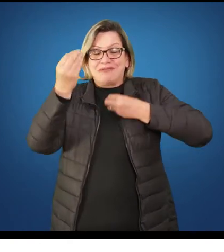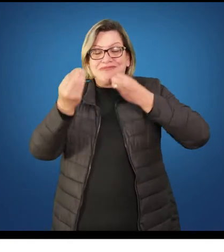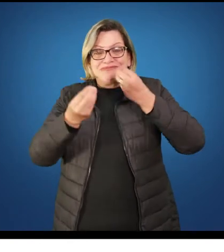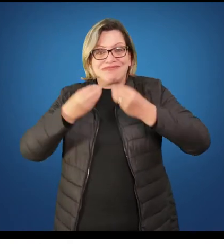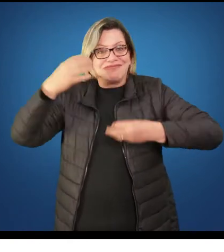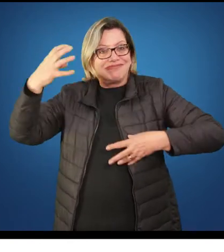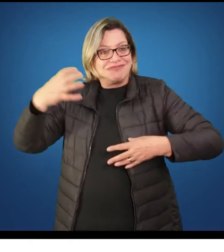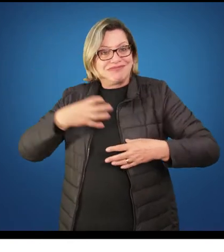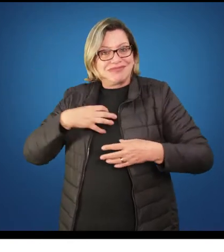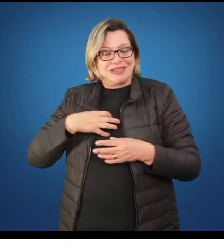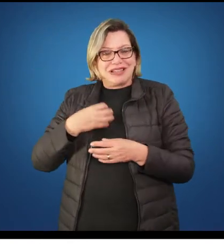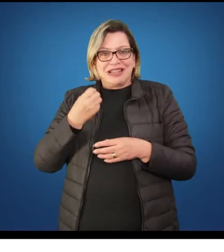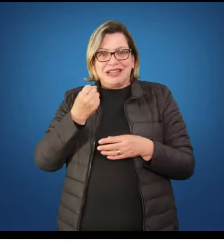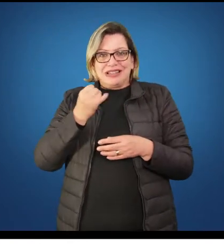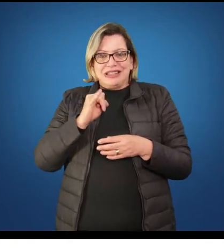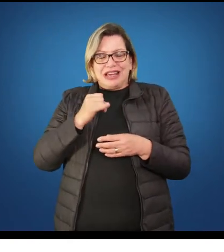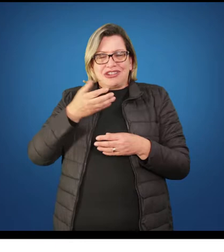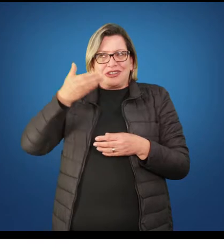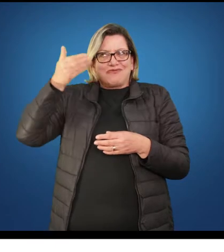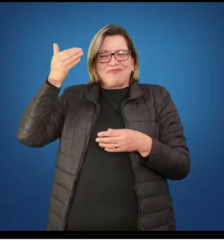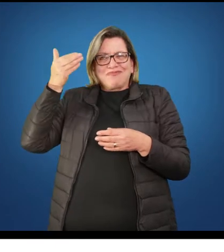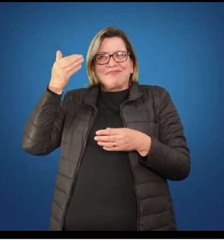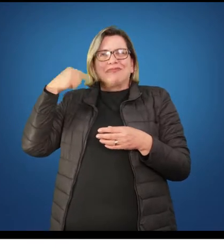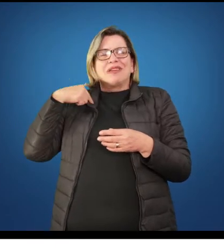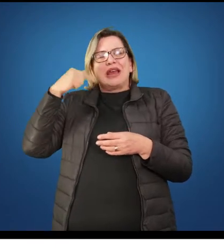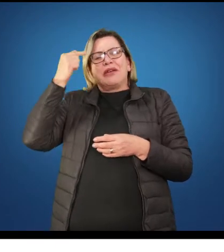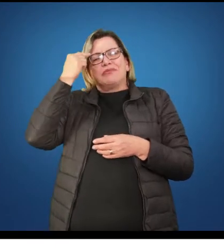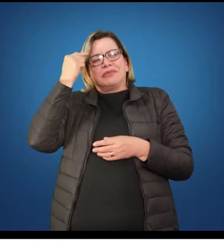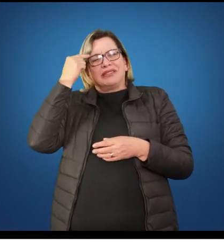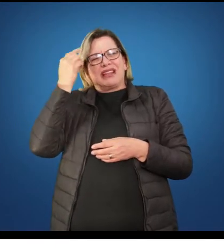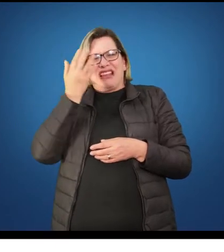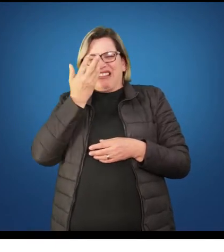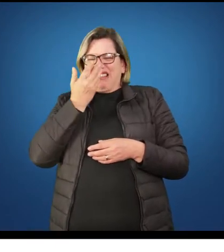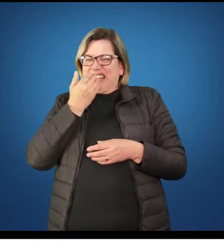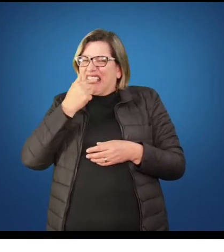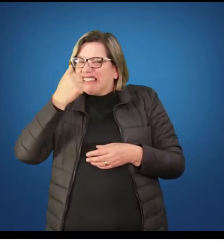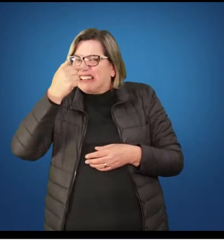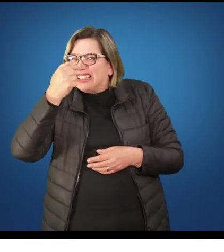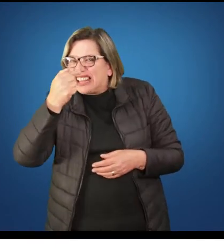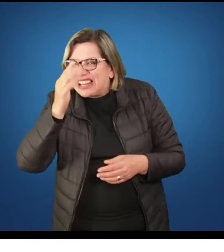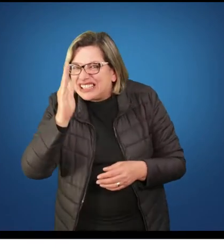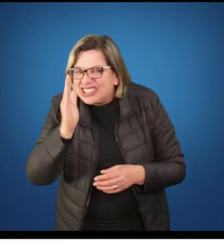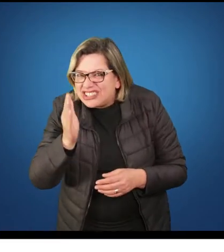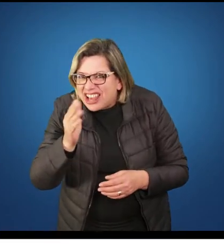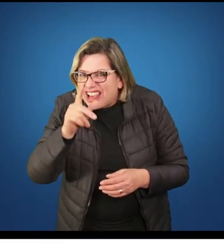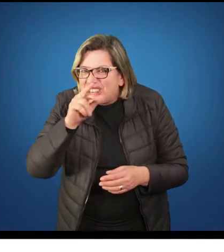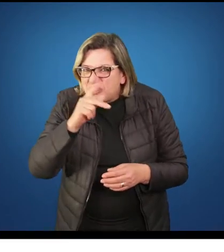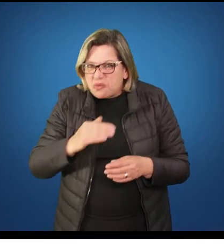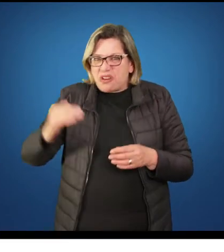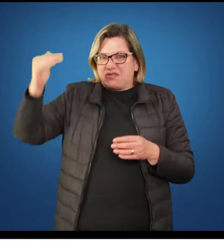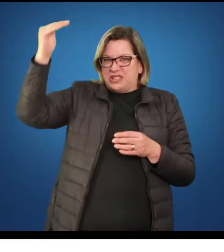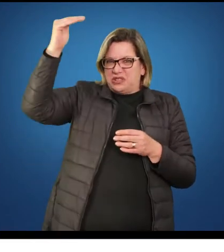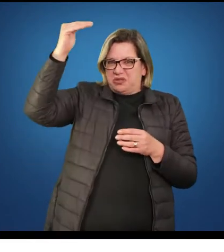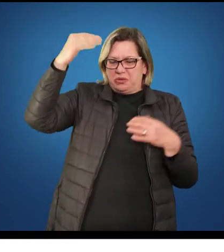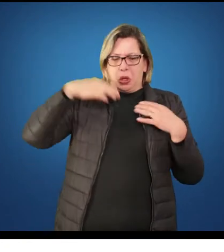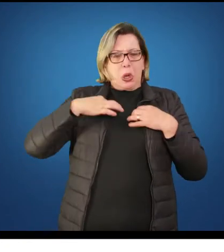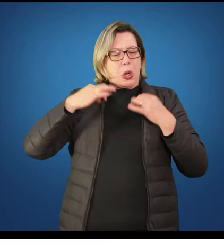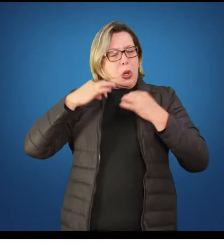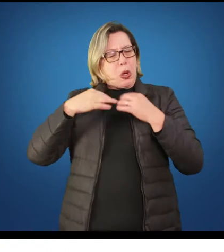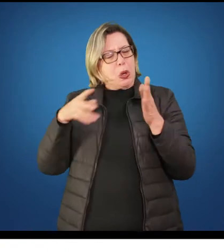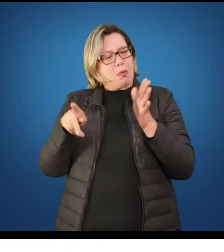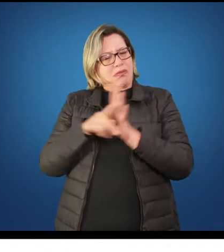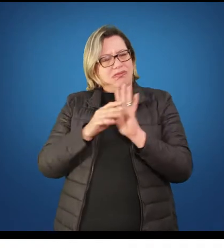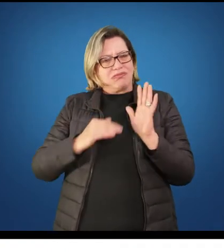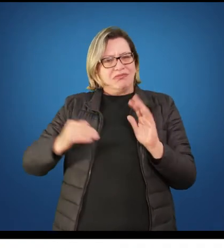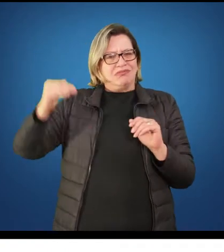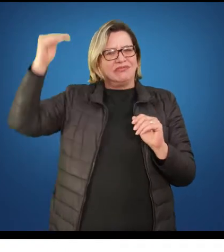como adultas, desde pequenas, com rotinas de adulto, com roupas de adulto, com ações de adulto, envolvidas